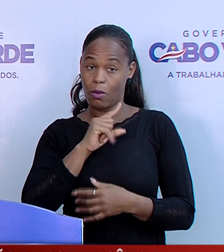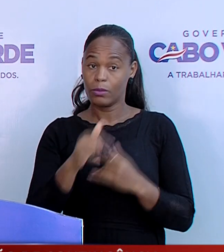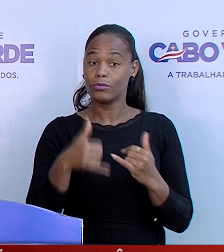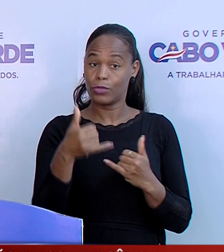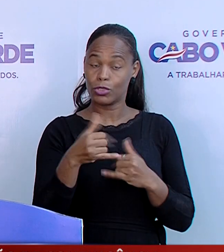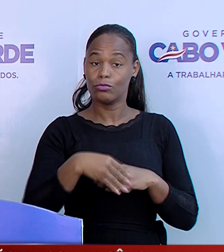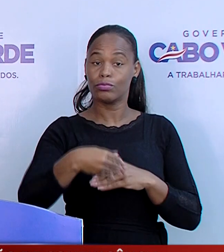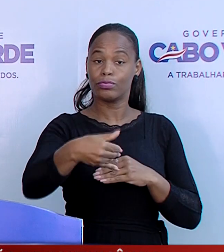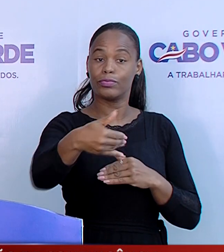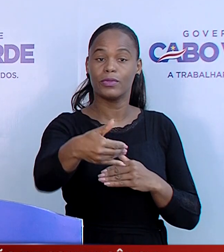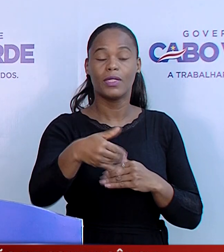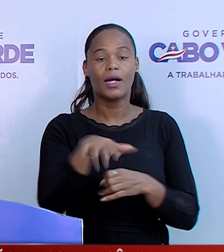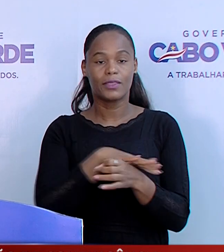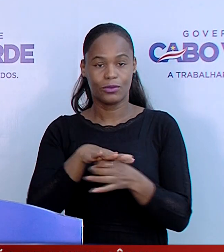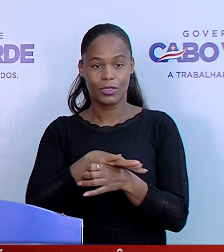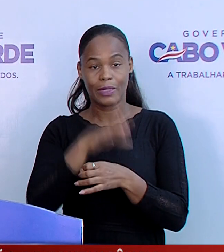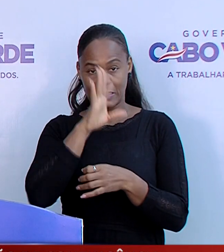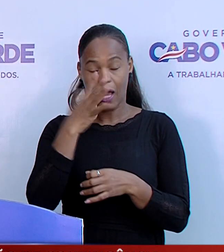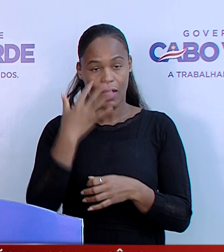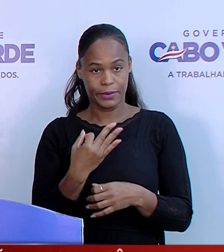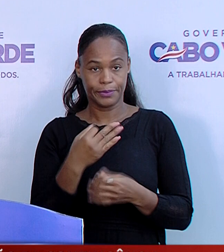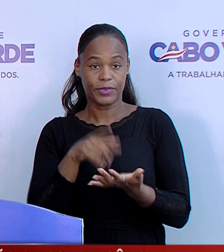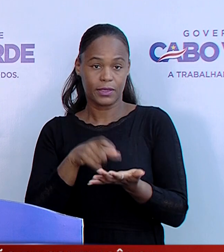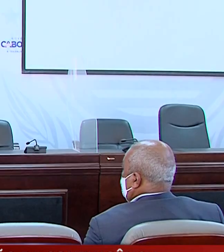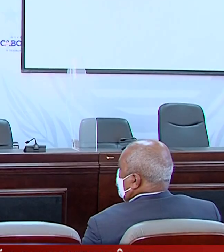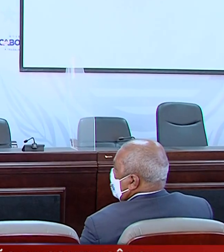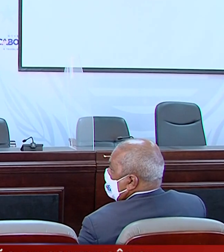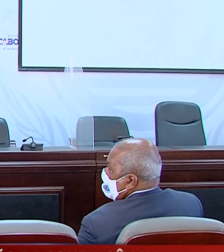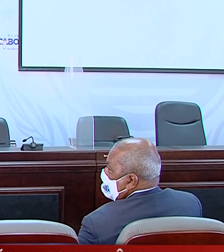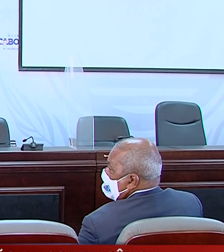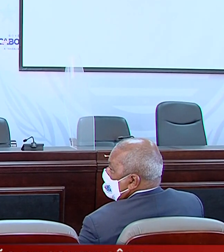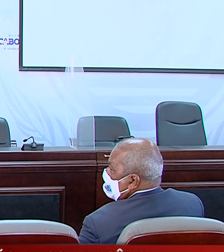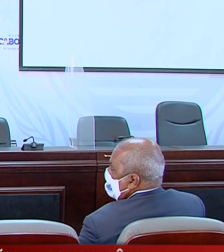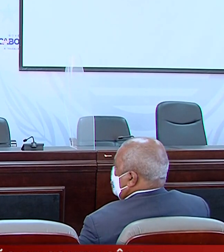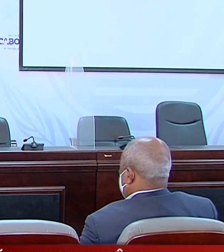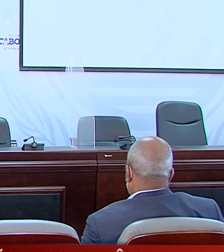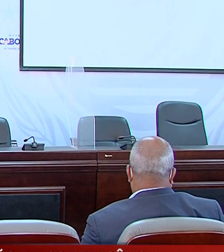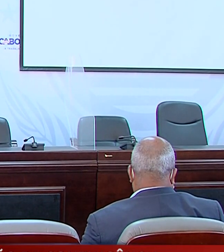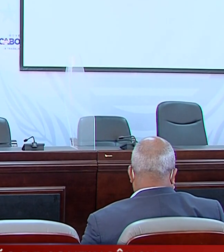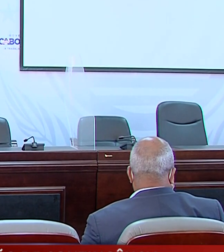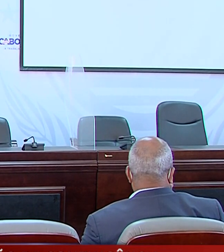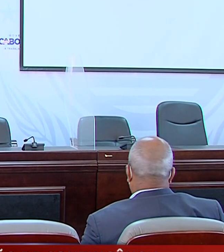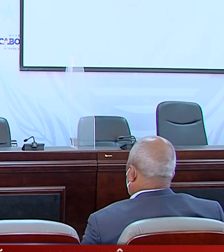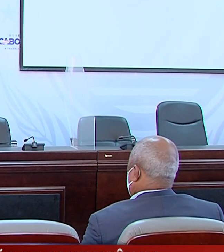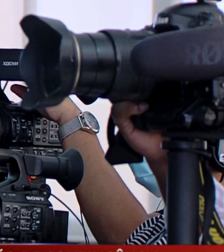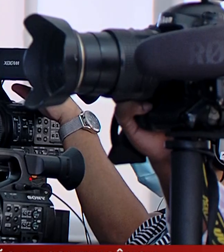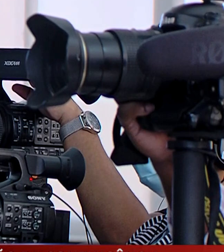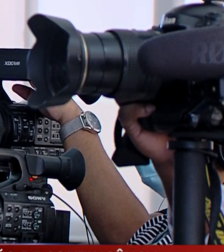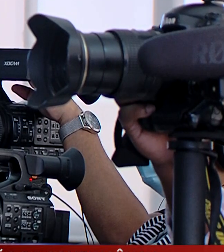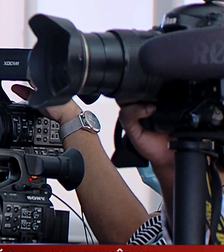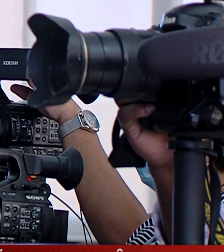prorrogada a situação, se assim for necessário. Trata-se, segundo o chefe do Governo, de uma medida